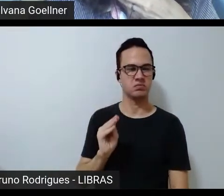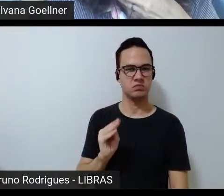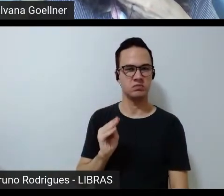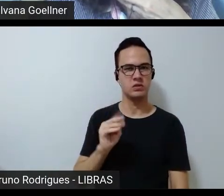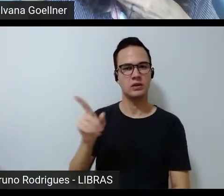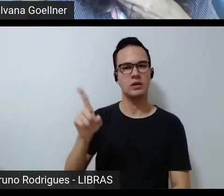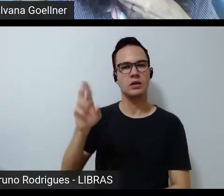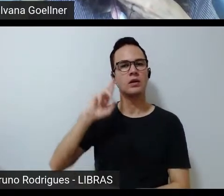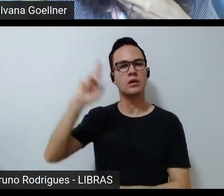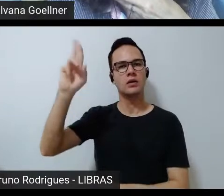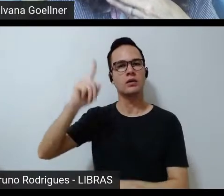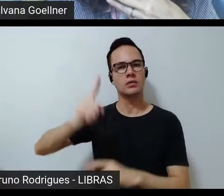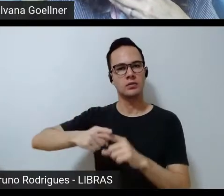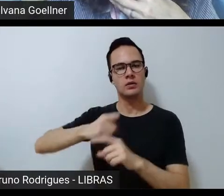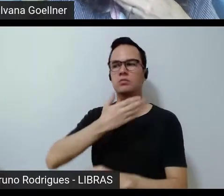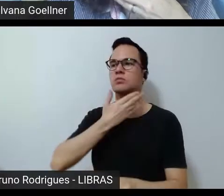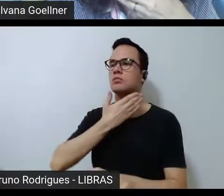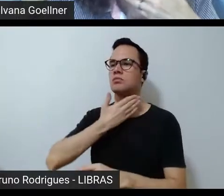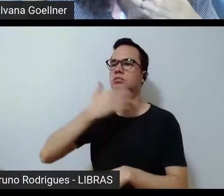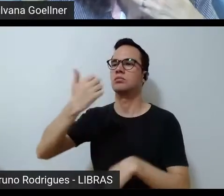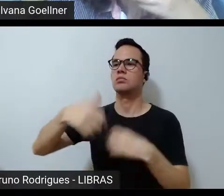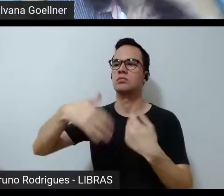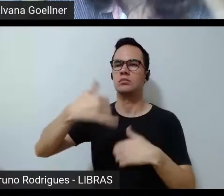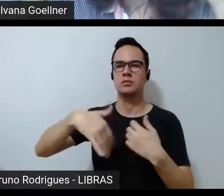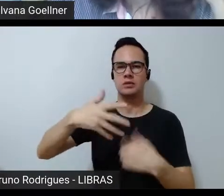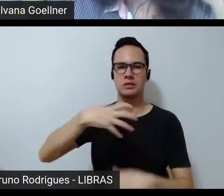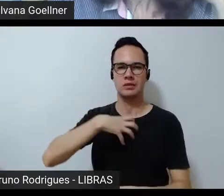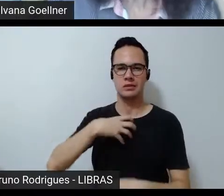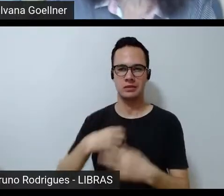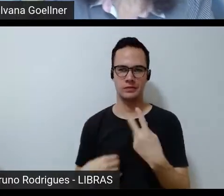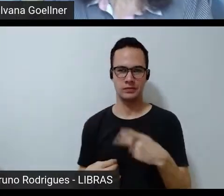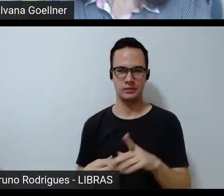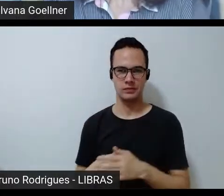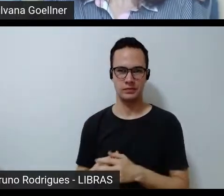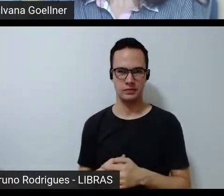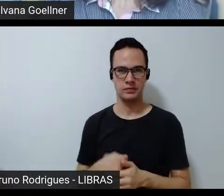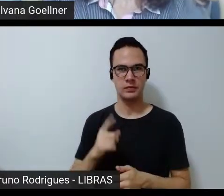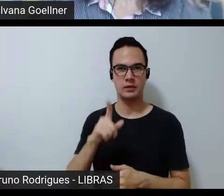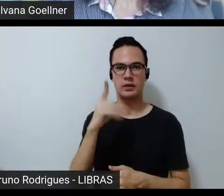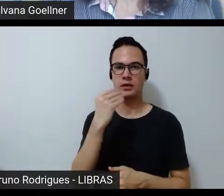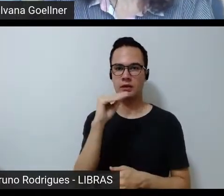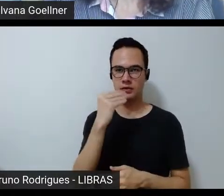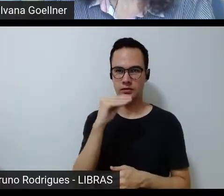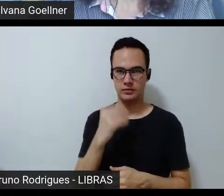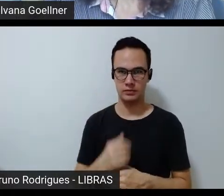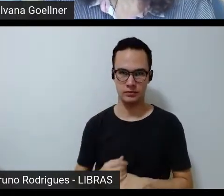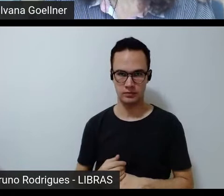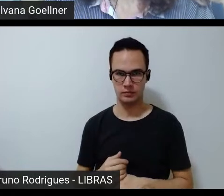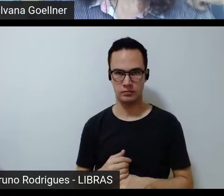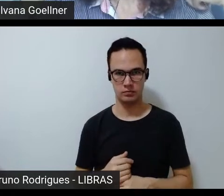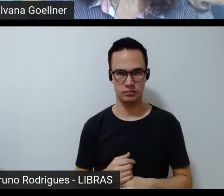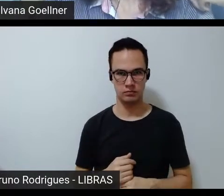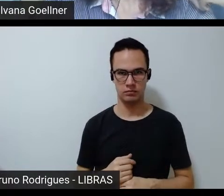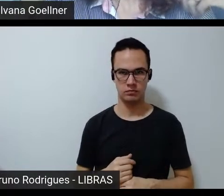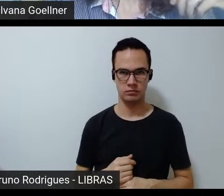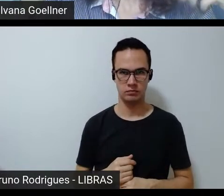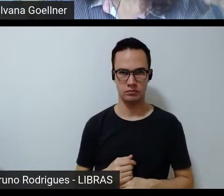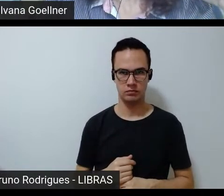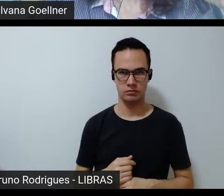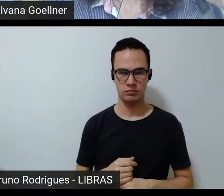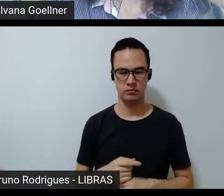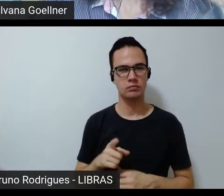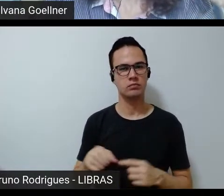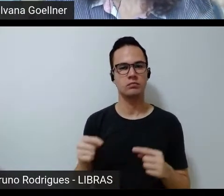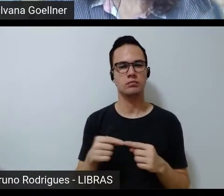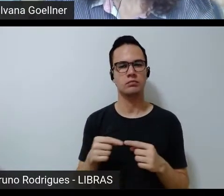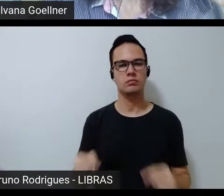dirigentes porque ela tinha voz, não é? E se aproveita então de uma questão